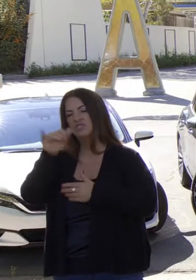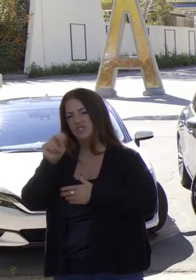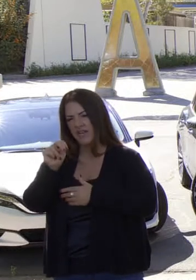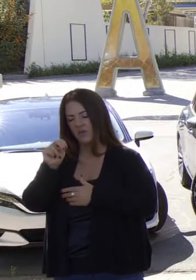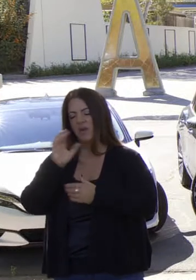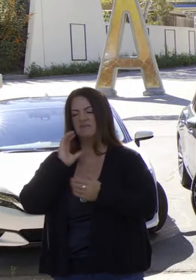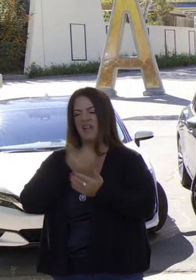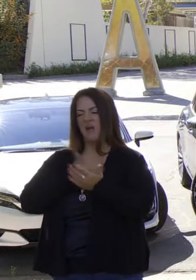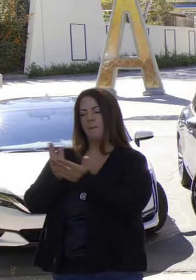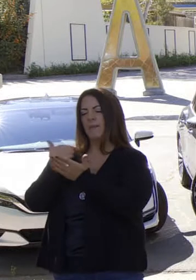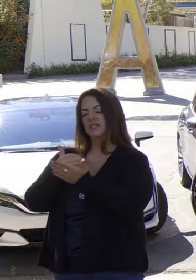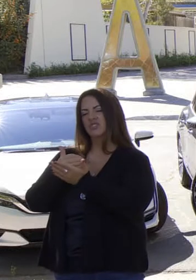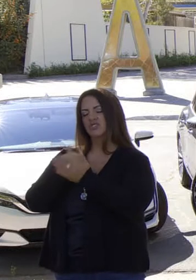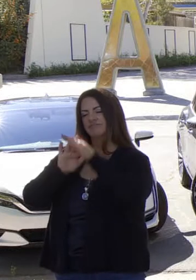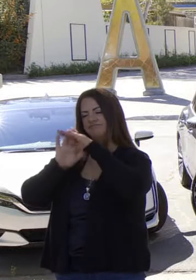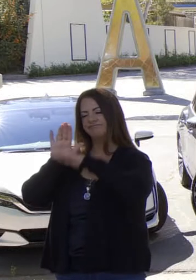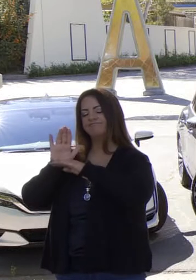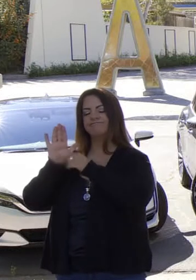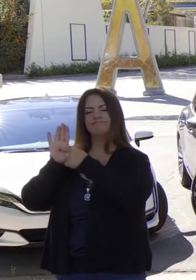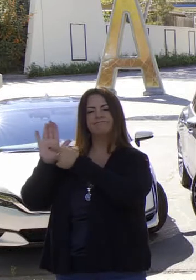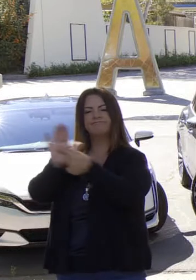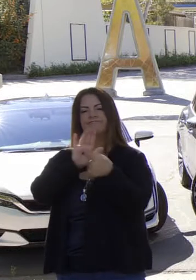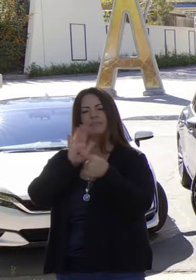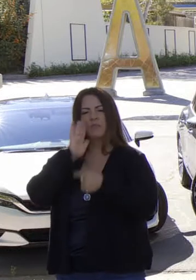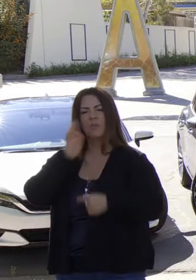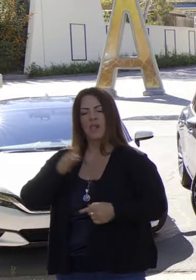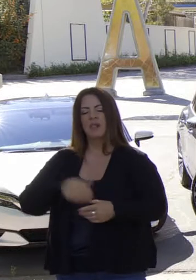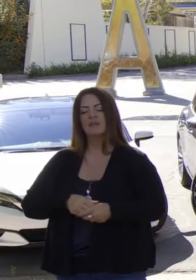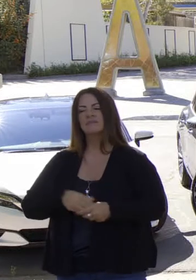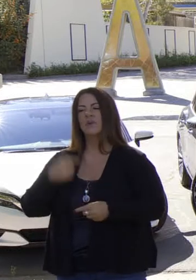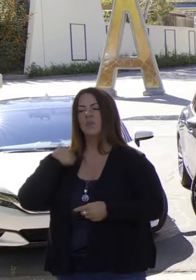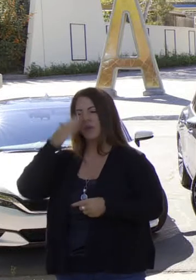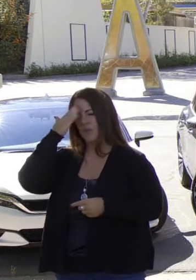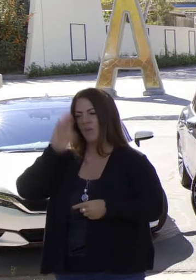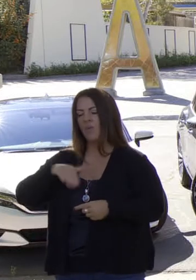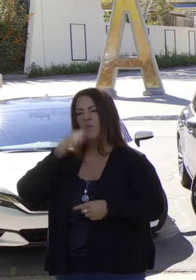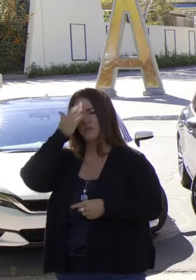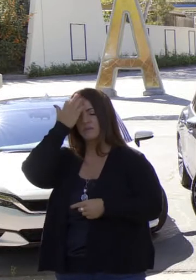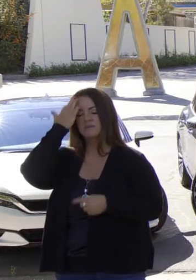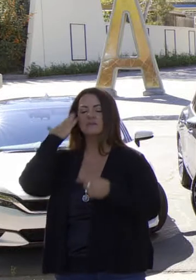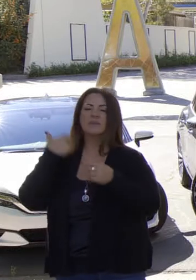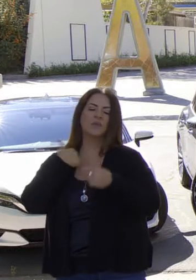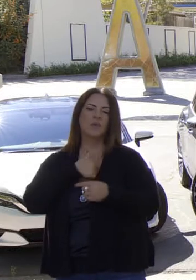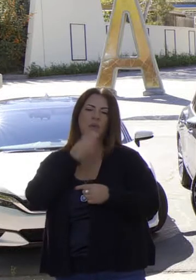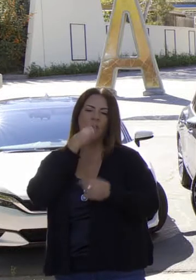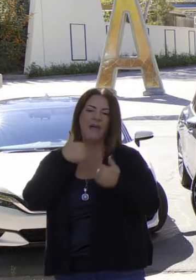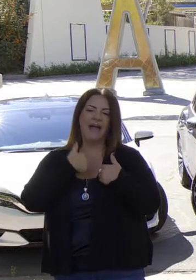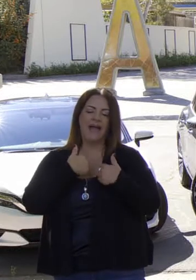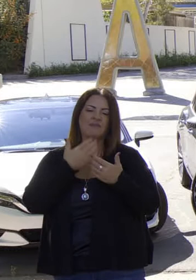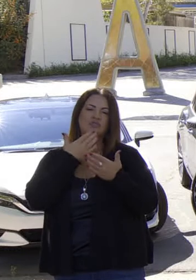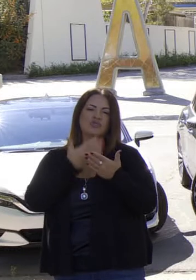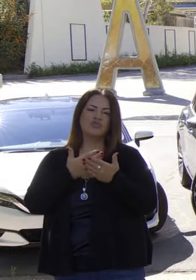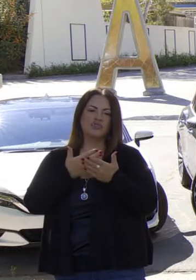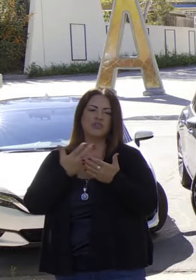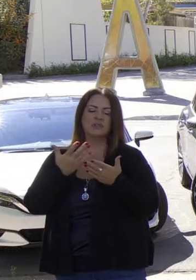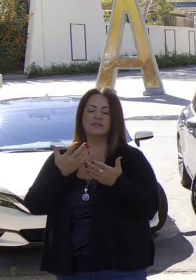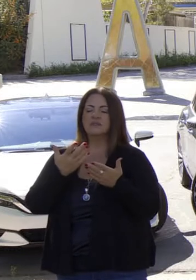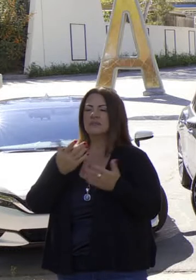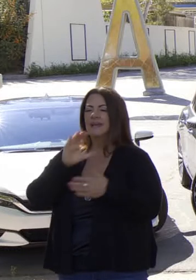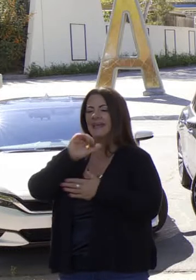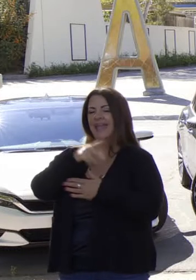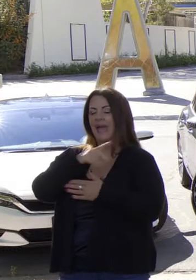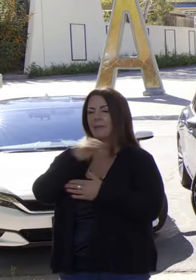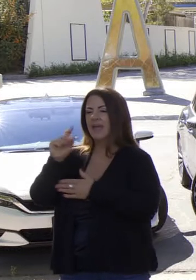esto en nuestro presupuesto de enero. Tendremos más estabilidad en la economía para tener resultados más